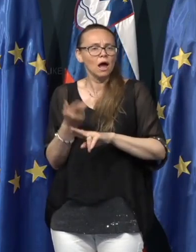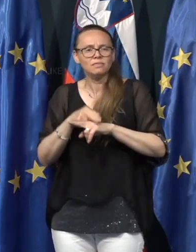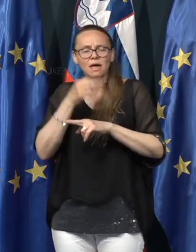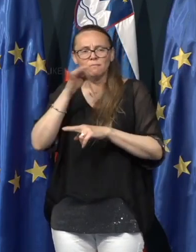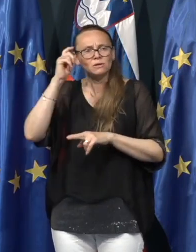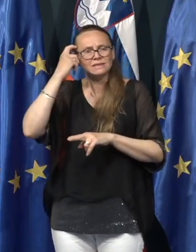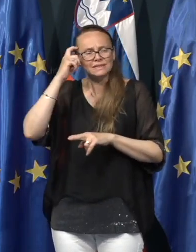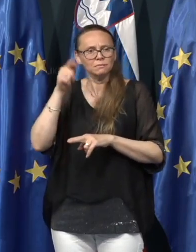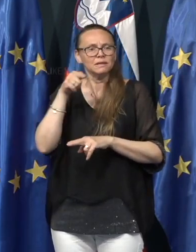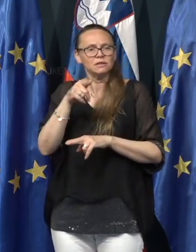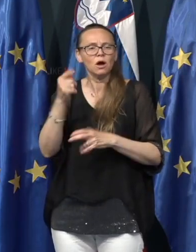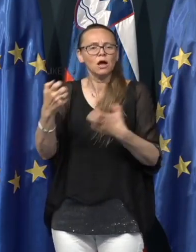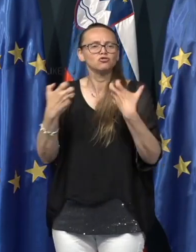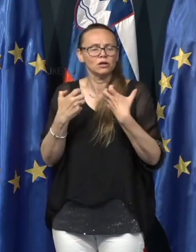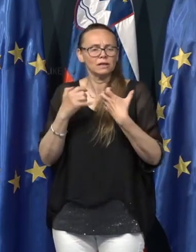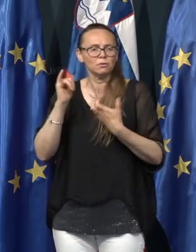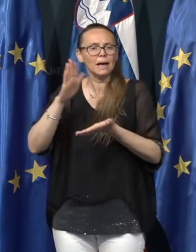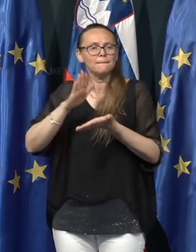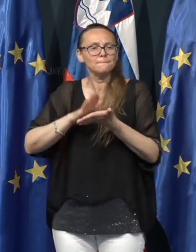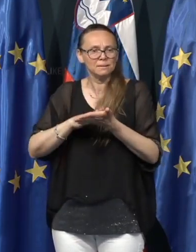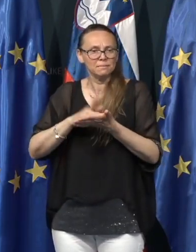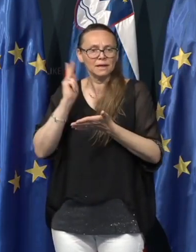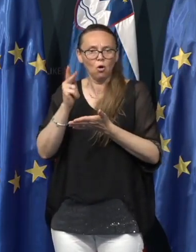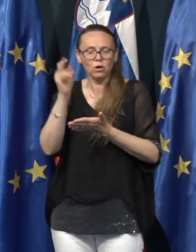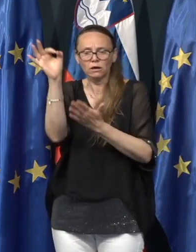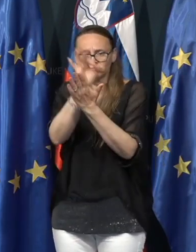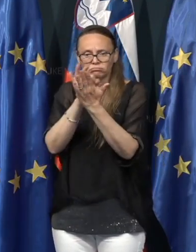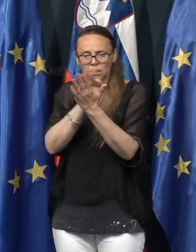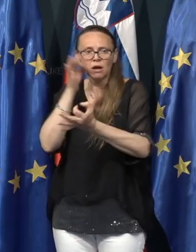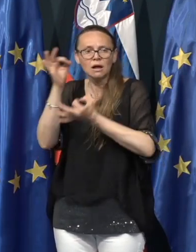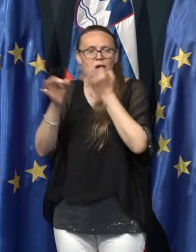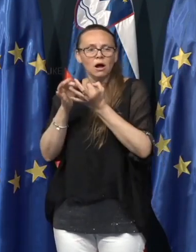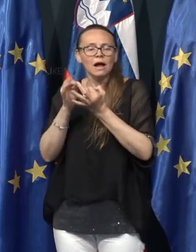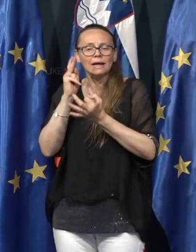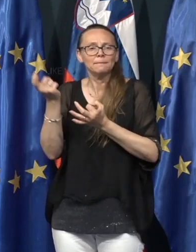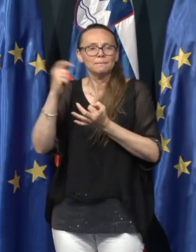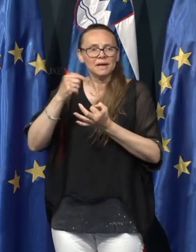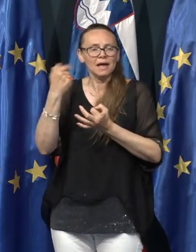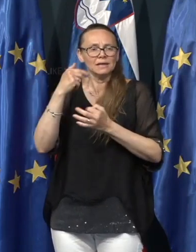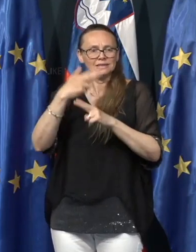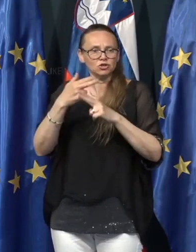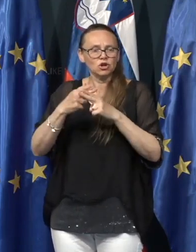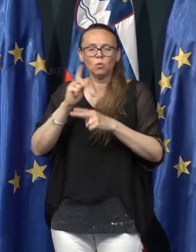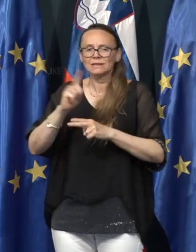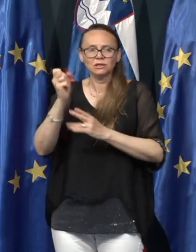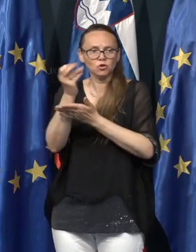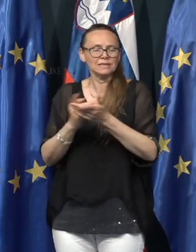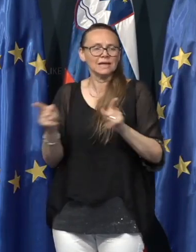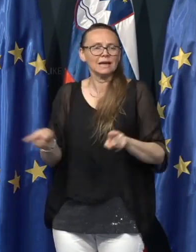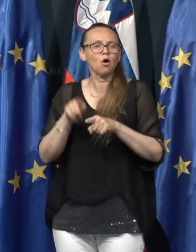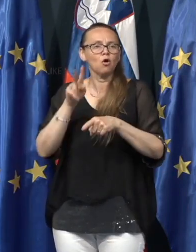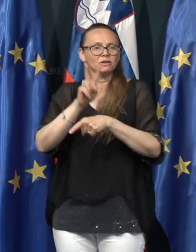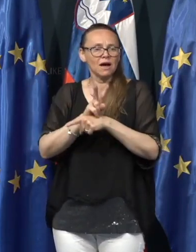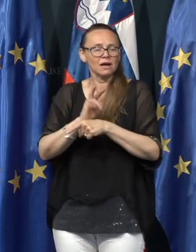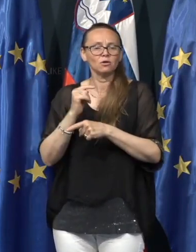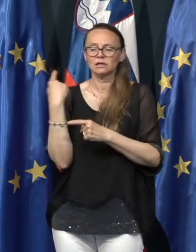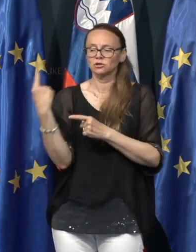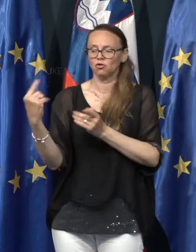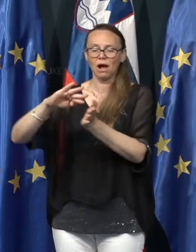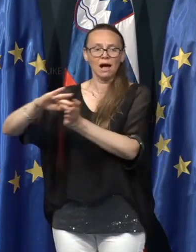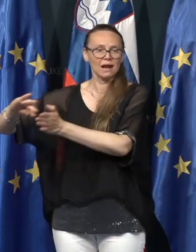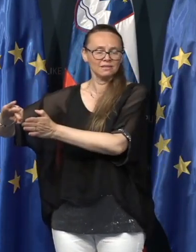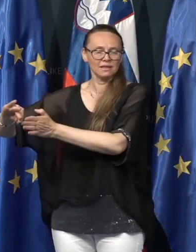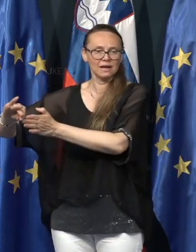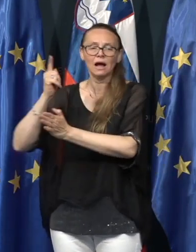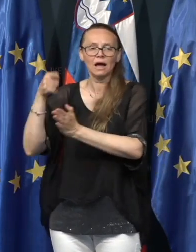skrbi in tisto, ki si želimo, je, da primiri, ko jih anketiramo, ki prihajajo iz držav, ki niso ocenjene kot varne, so v karanteni. Kar kaj